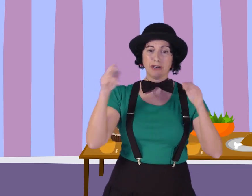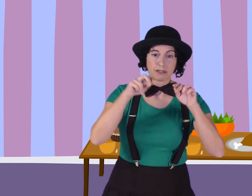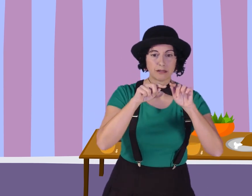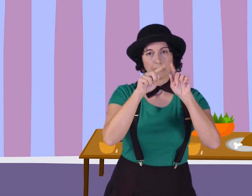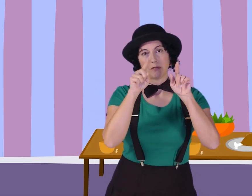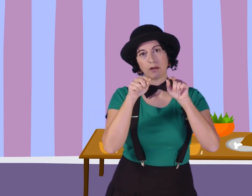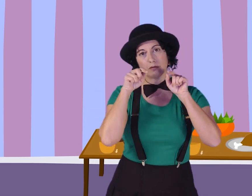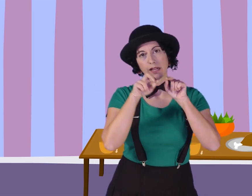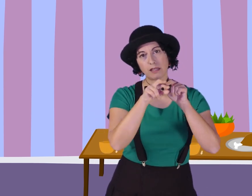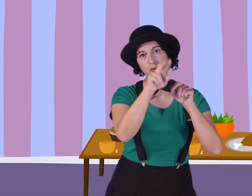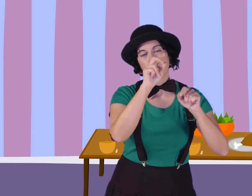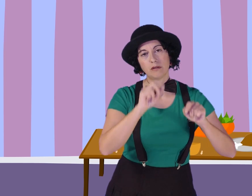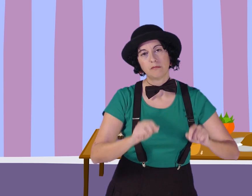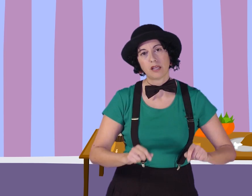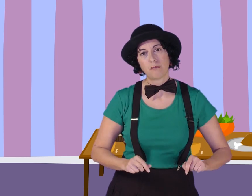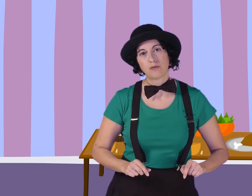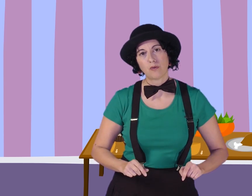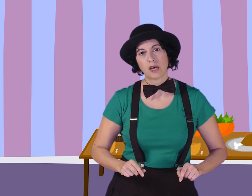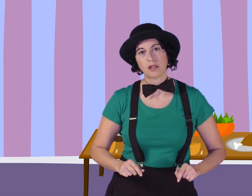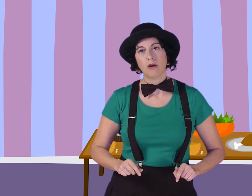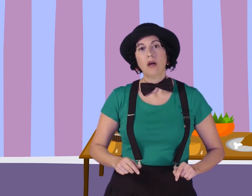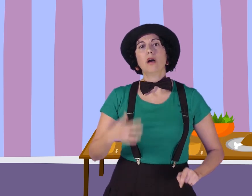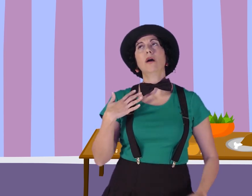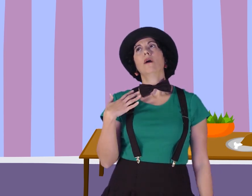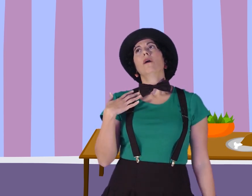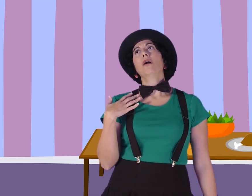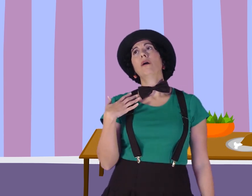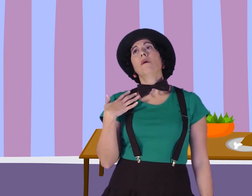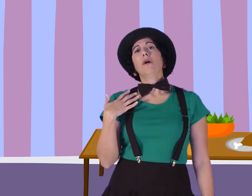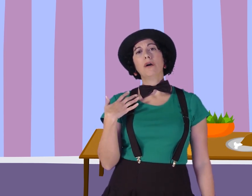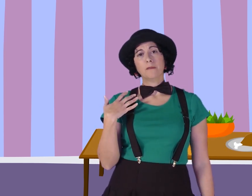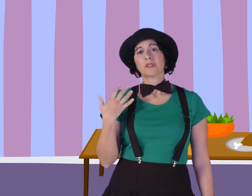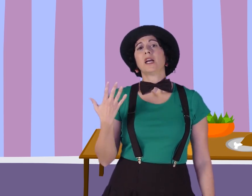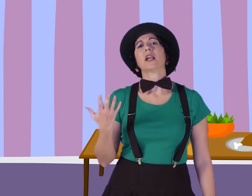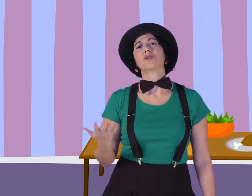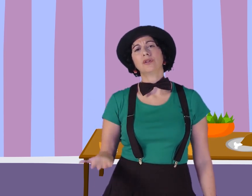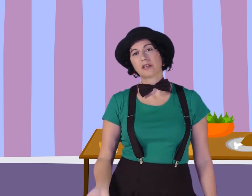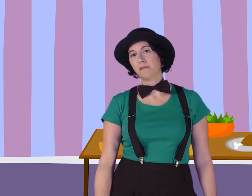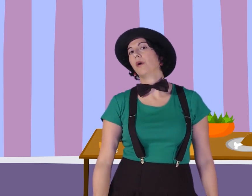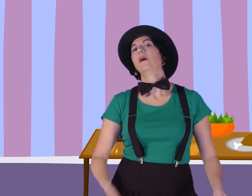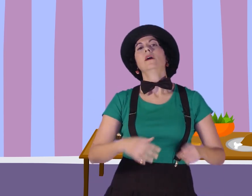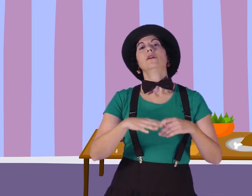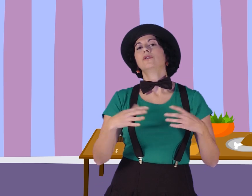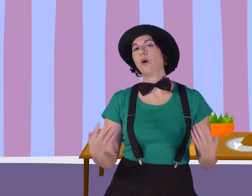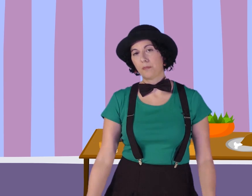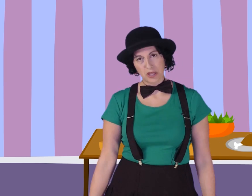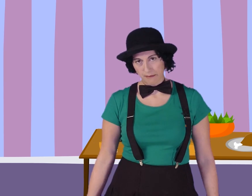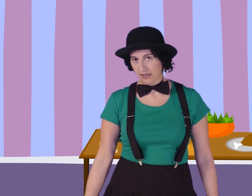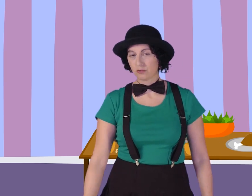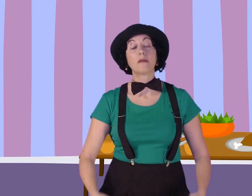y... Menos mal que se pudieron meter por un agujerito. ¡Aaah! ¡Aaah! ¡Aaah! El ratón de campo no podía más. No